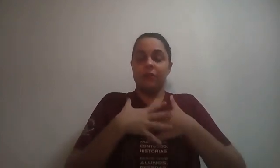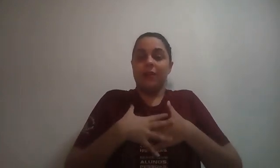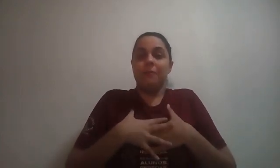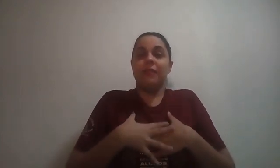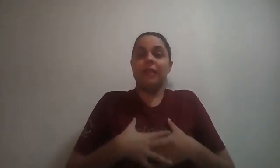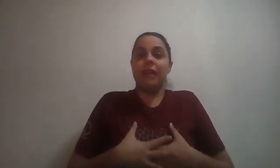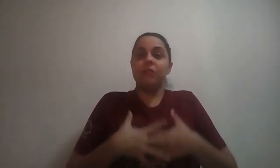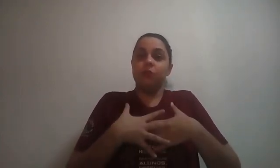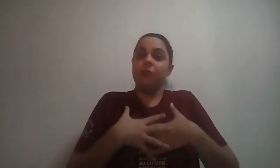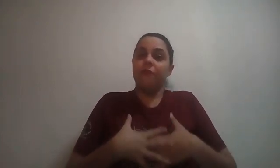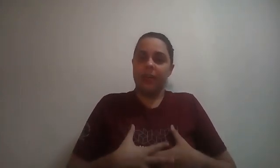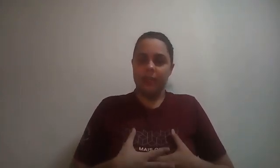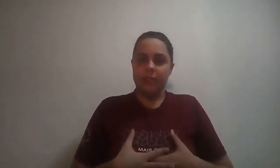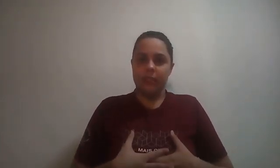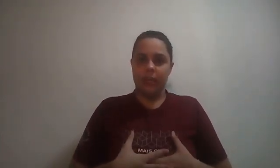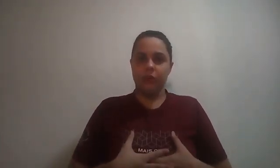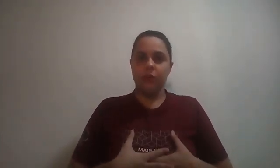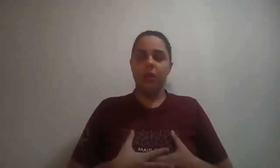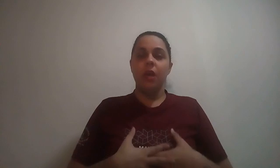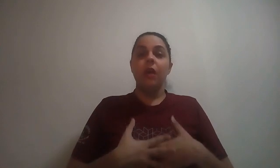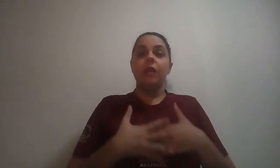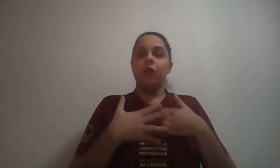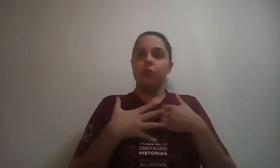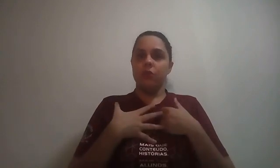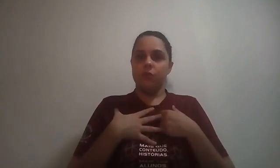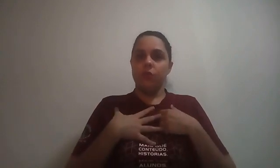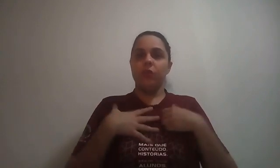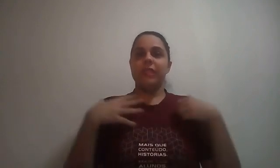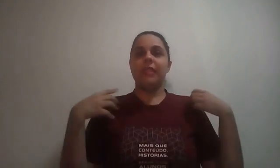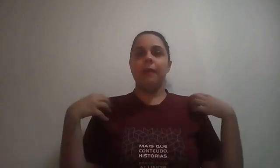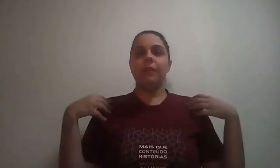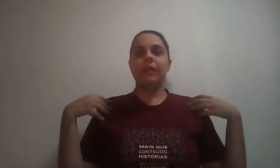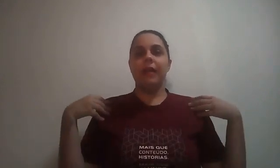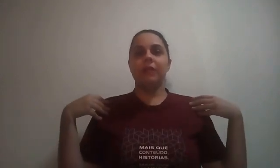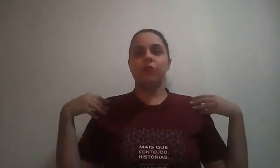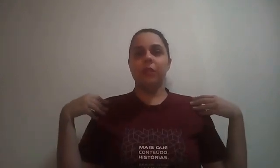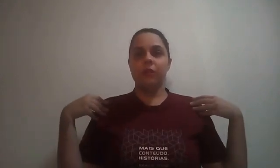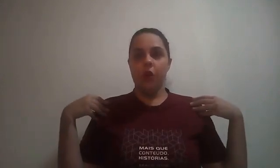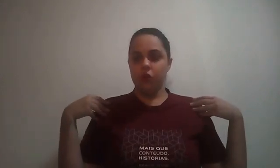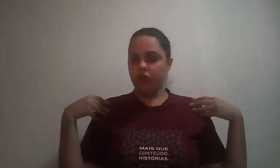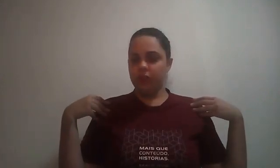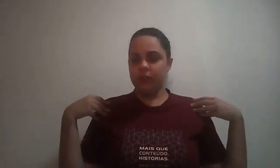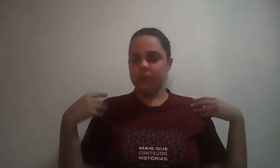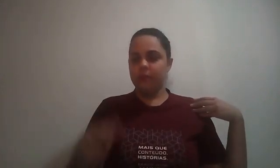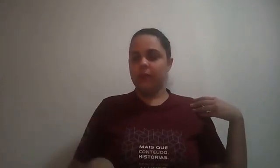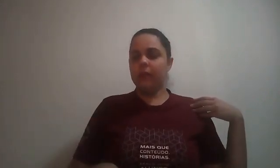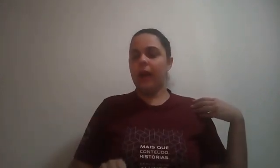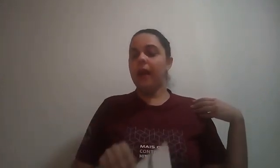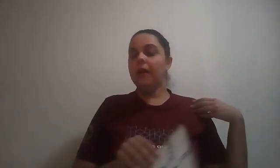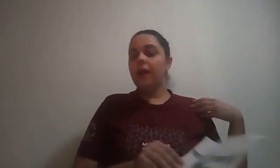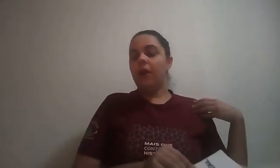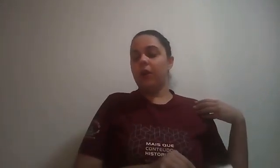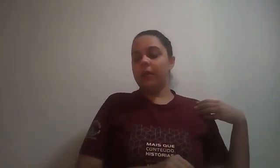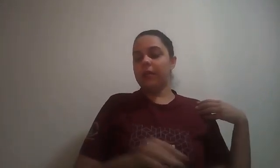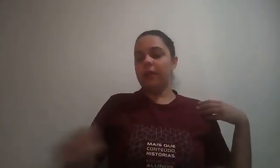Sempre será a sua frente, certo? E o Sul sempre será as suas costas, tá? Olha aqui.